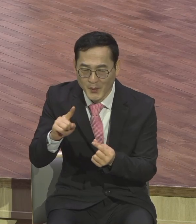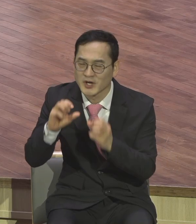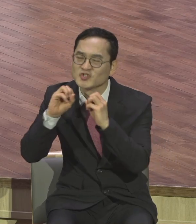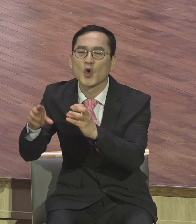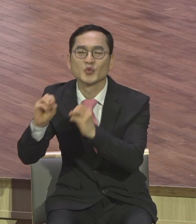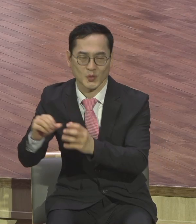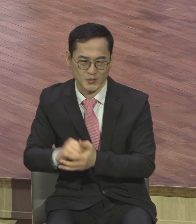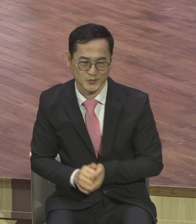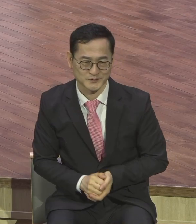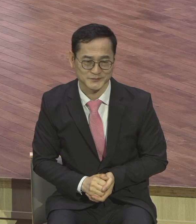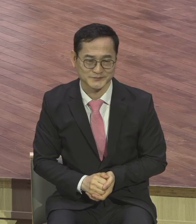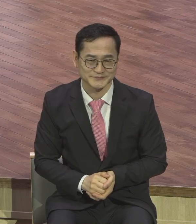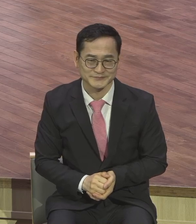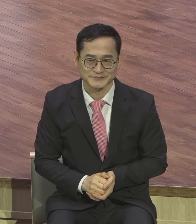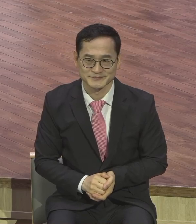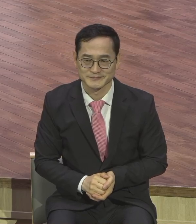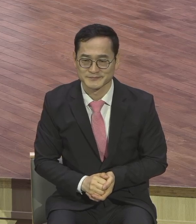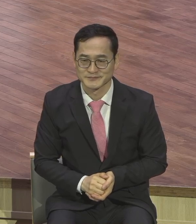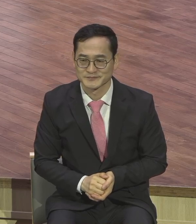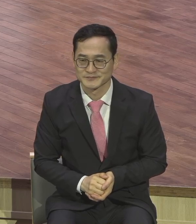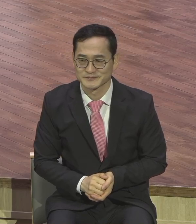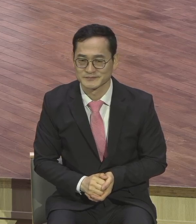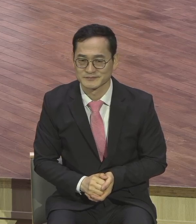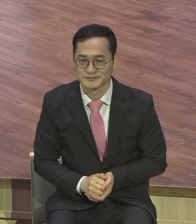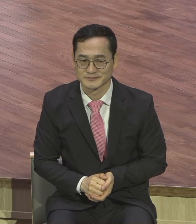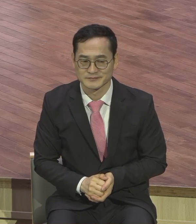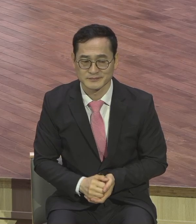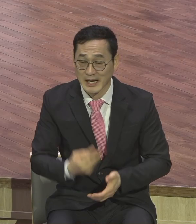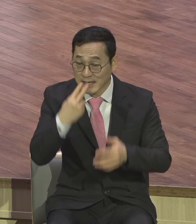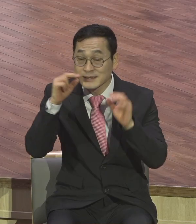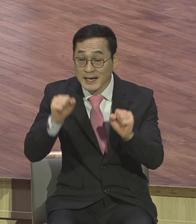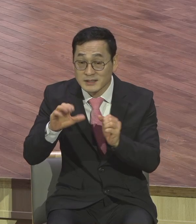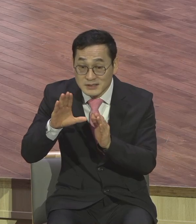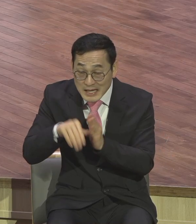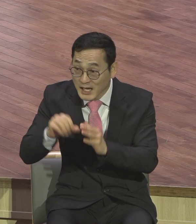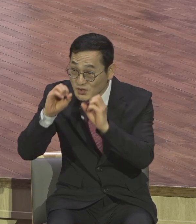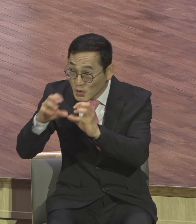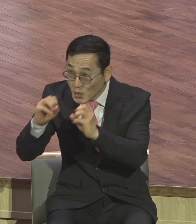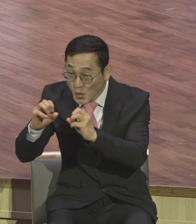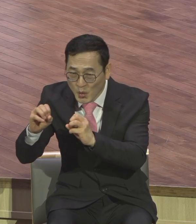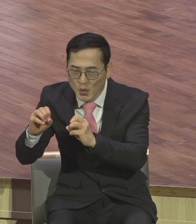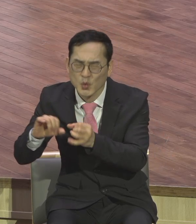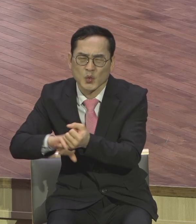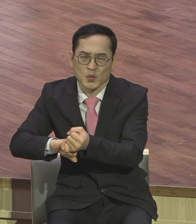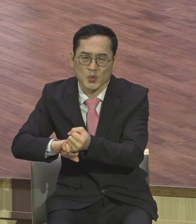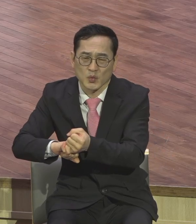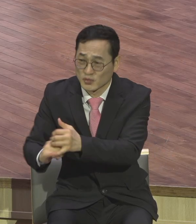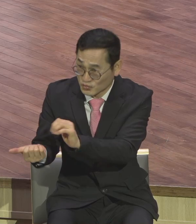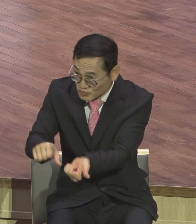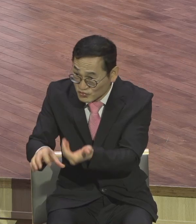기회는 이 구원의 기회는 육신 있을 때 뿐이에요 육신 끝나면 끝이에요 구원 없어요